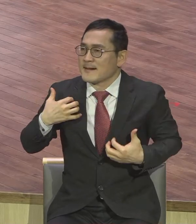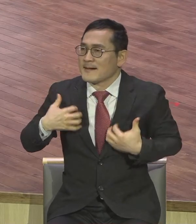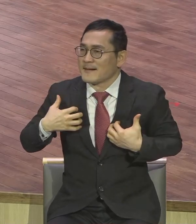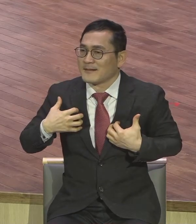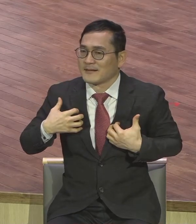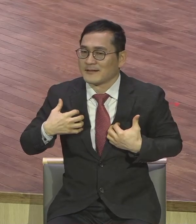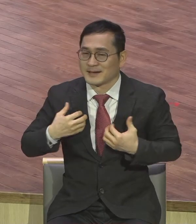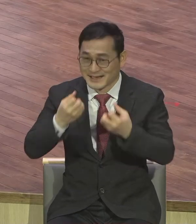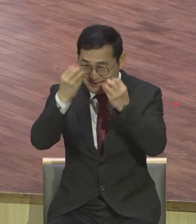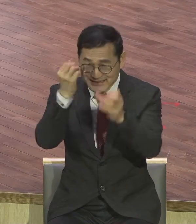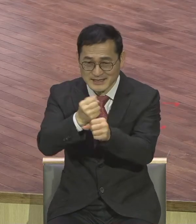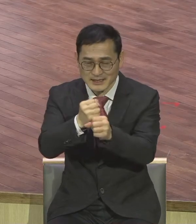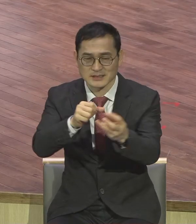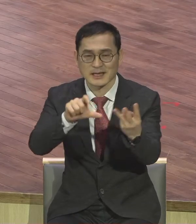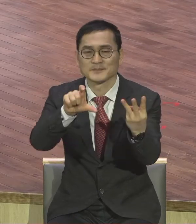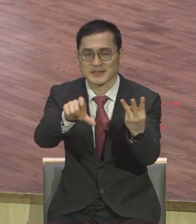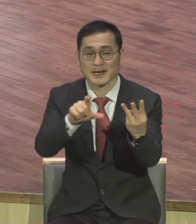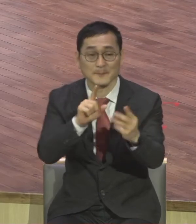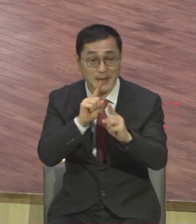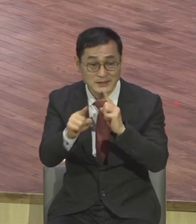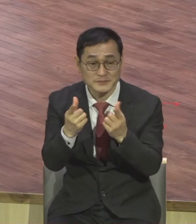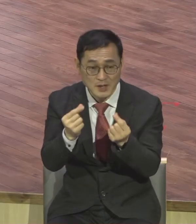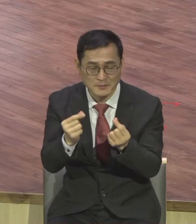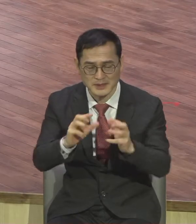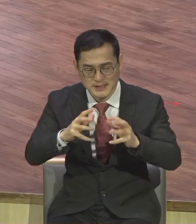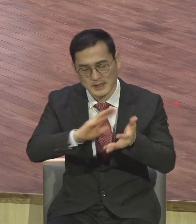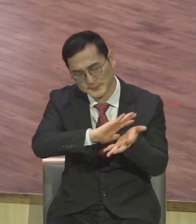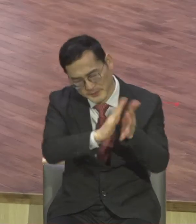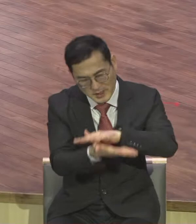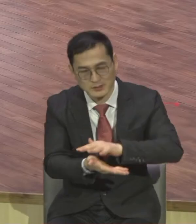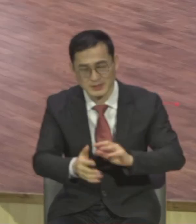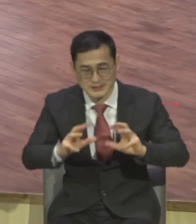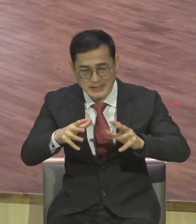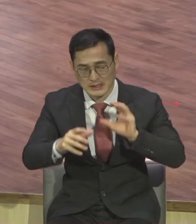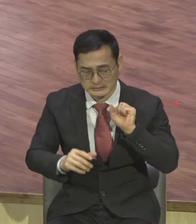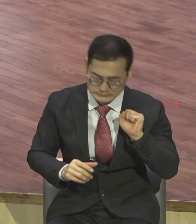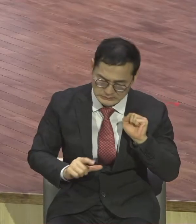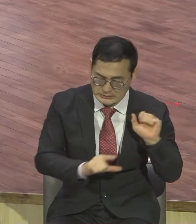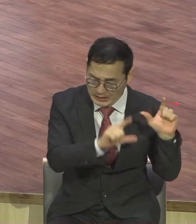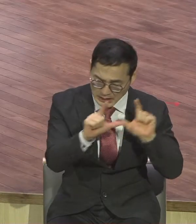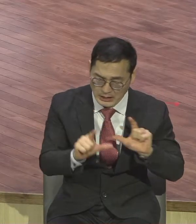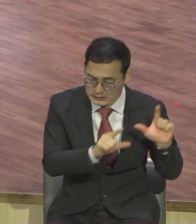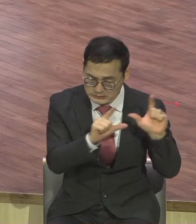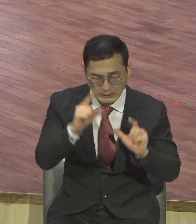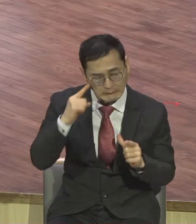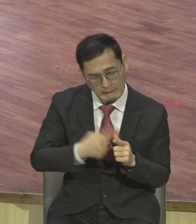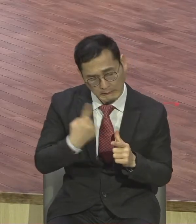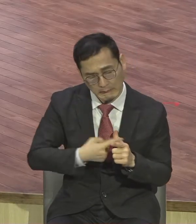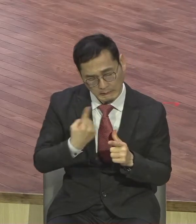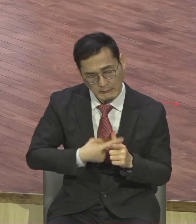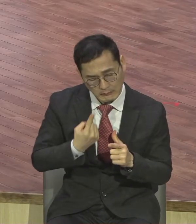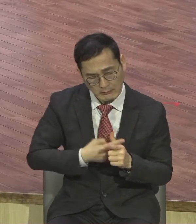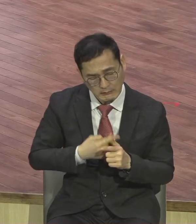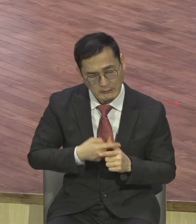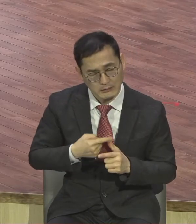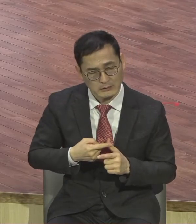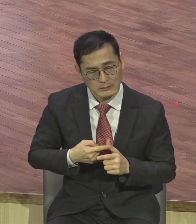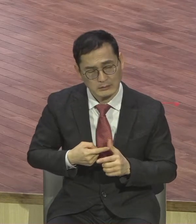변질되고 세상풍 속에 휩쓸려 가다가 보면 어느 순간에 나도